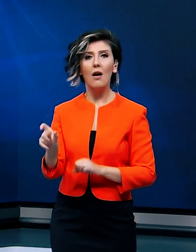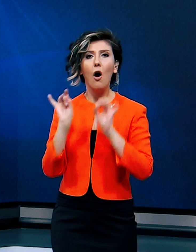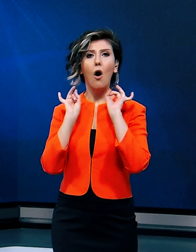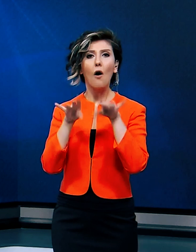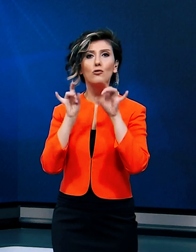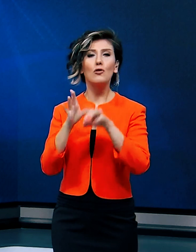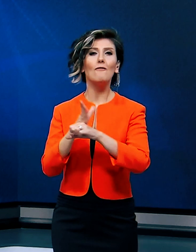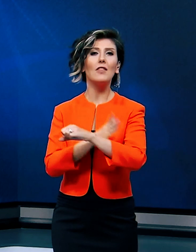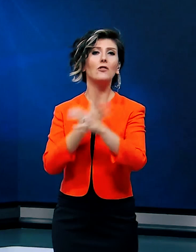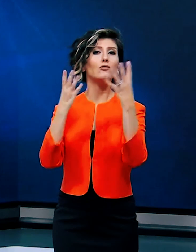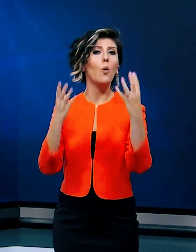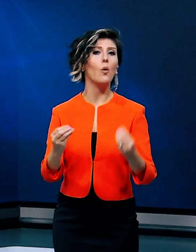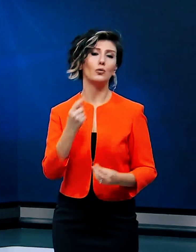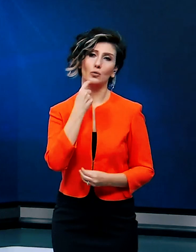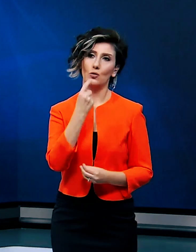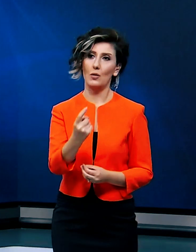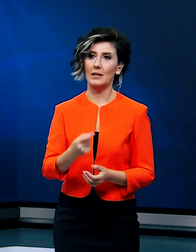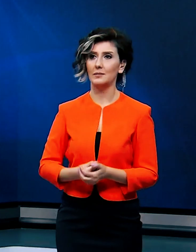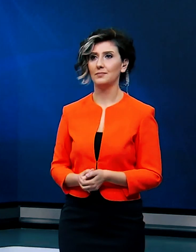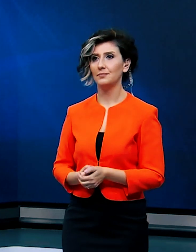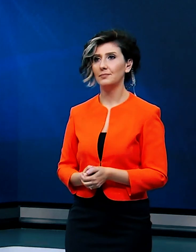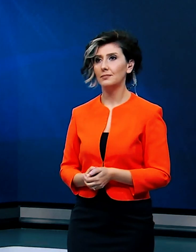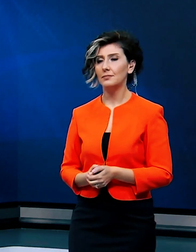Avustralya vatandaşı olduğunu belirtti.